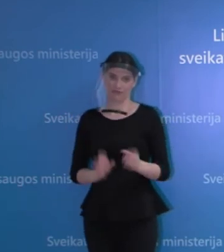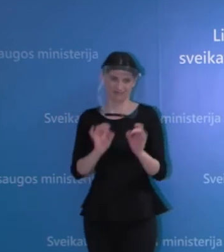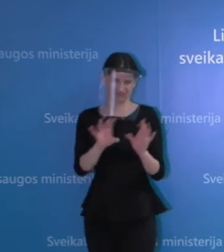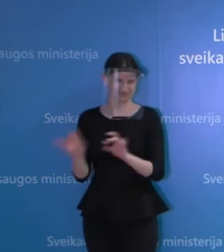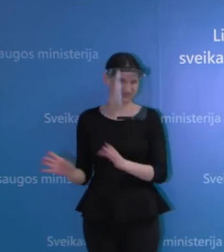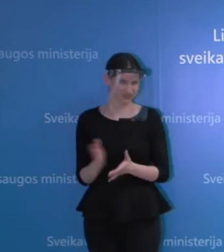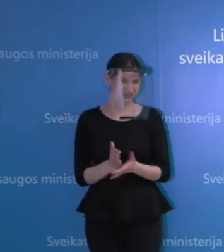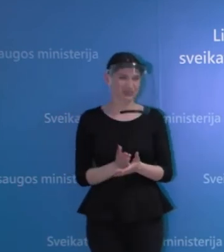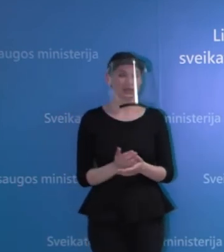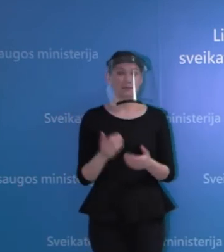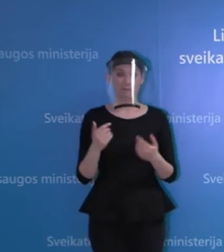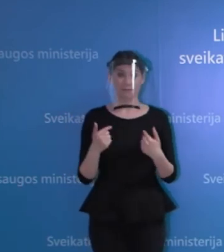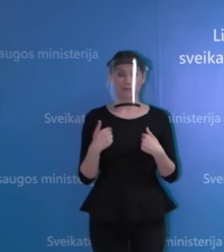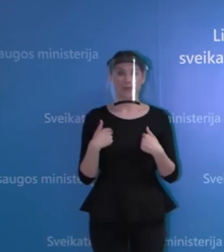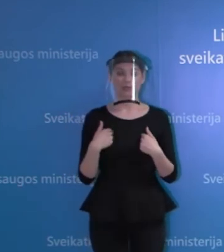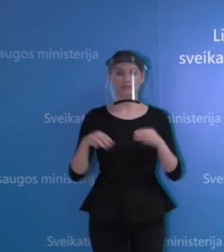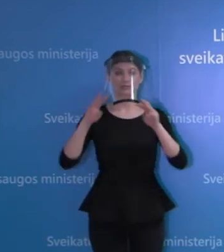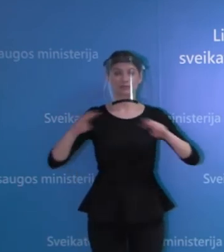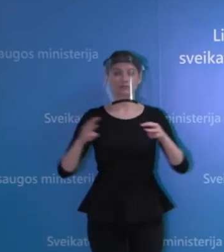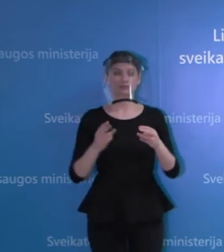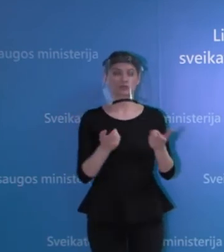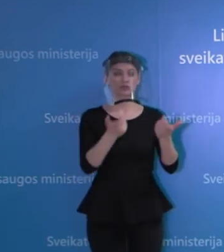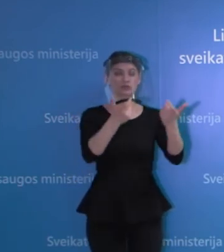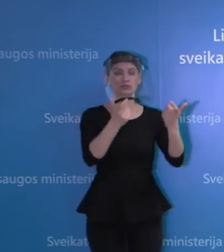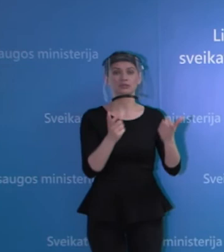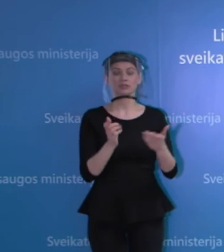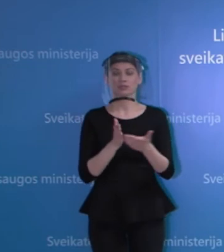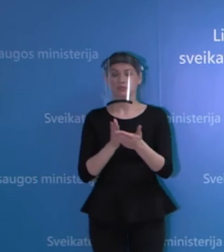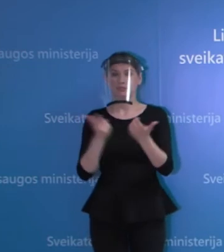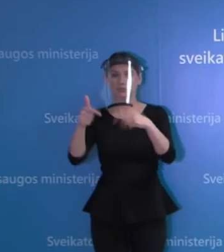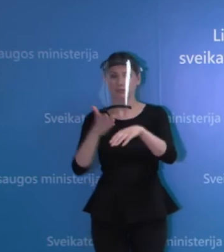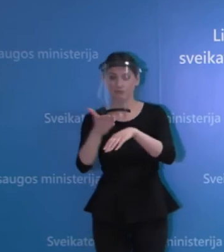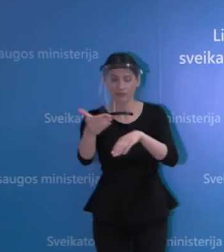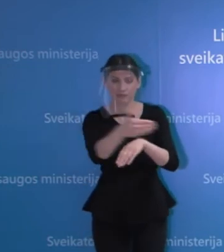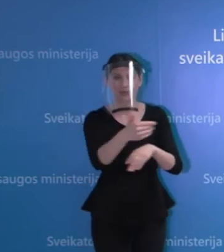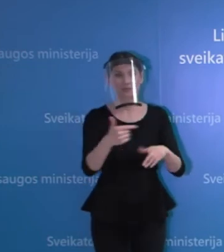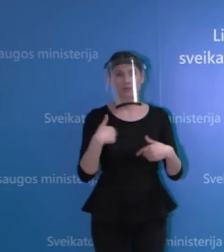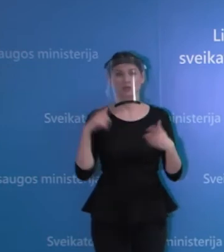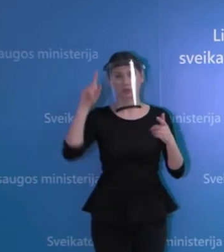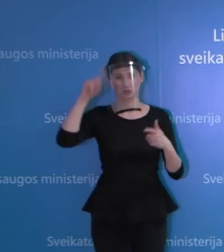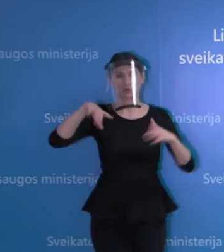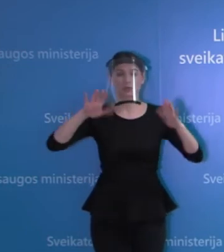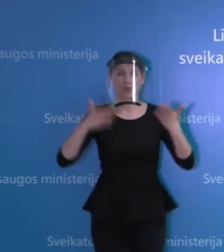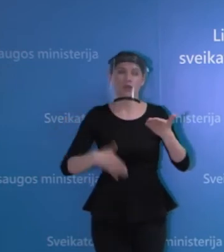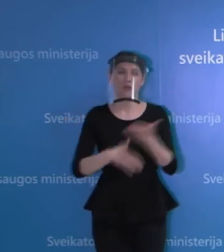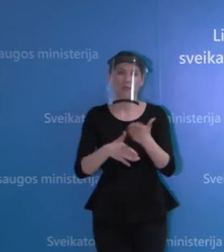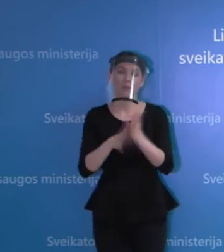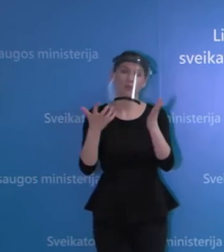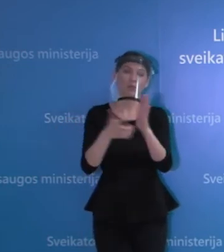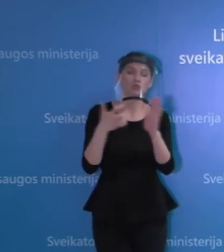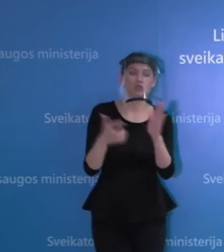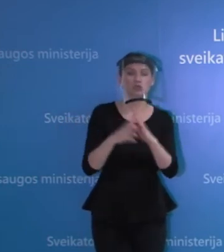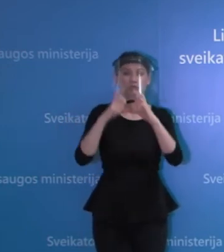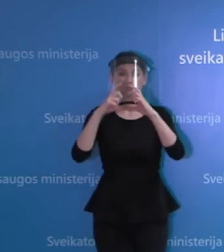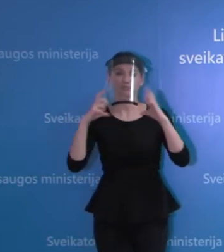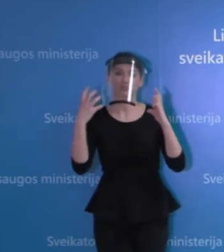kadangi mes tiesioginė tokio ryšio kontakto su jomis dažniausiai neturim, tai net ir mechanizmas yra apgalvotas, kaip jom padėti su priemonėm,